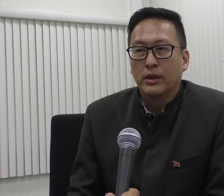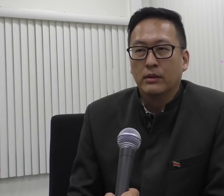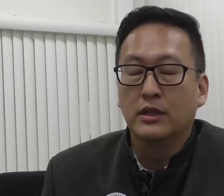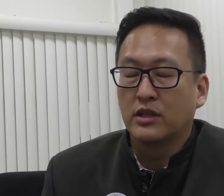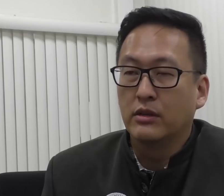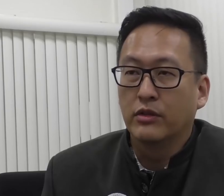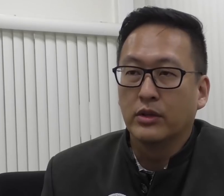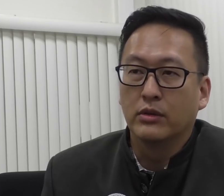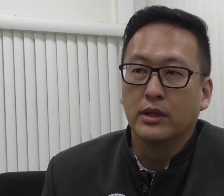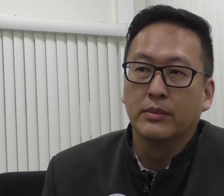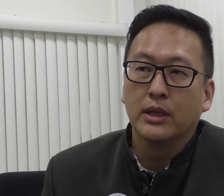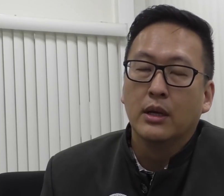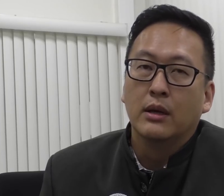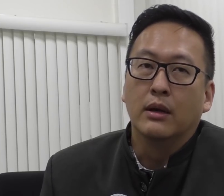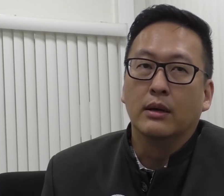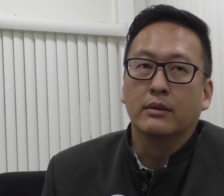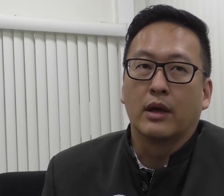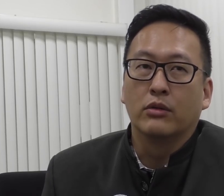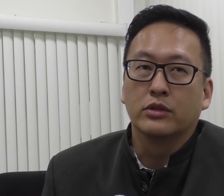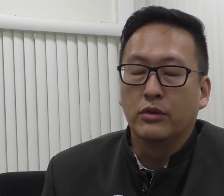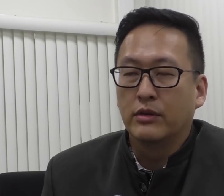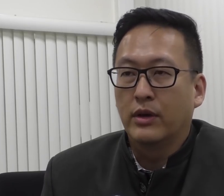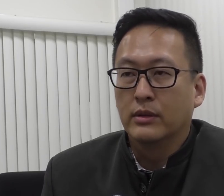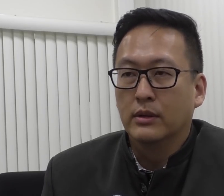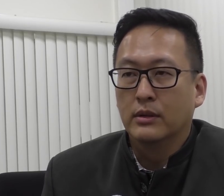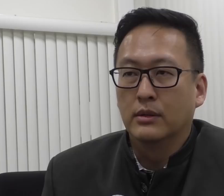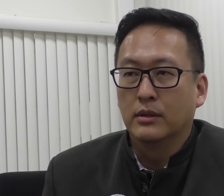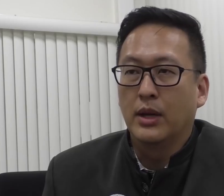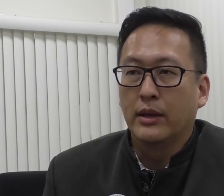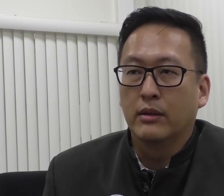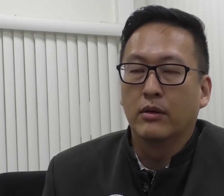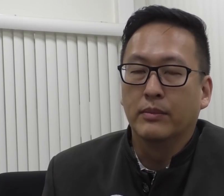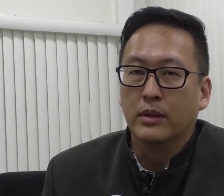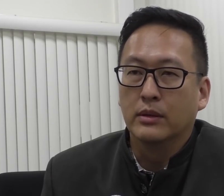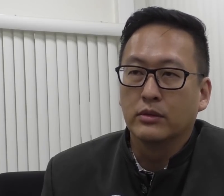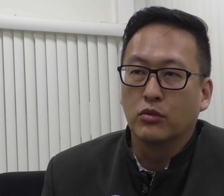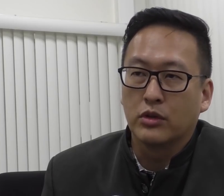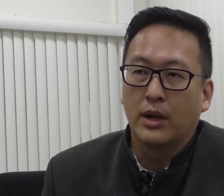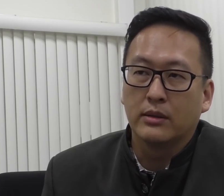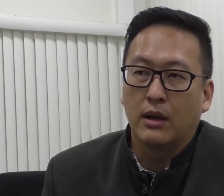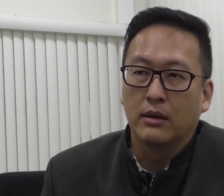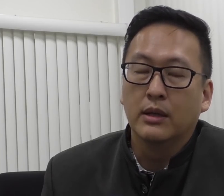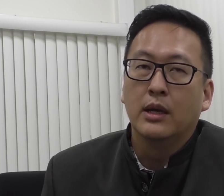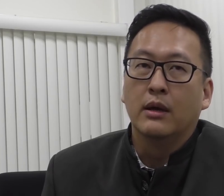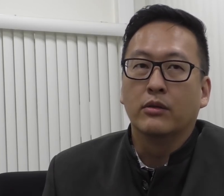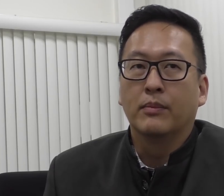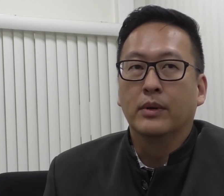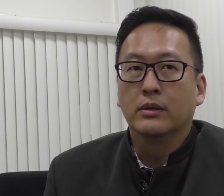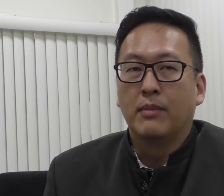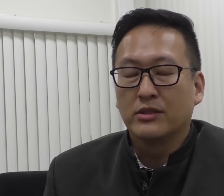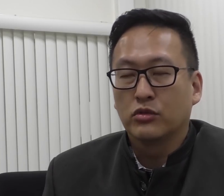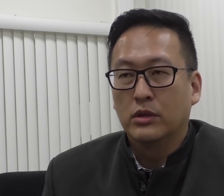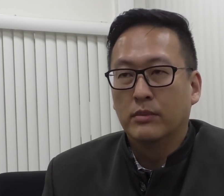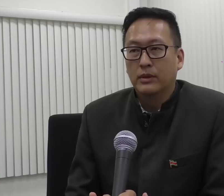ingenomen met de initiatieven van de ondernemer ter ondersteuning van het beleid om de koersen omlaag te halen en